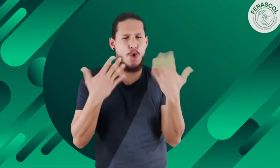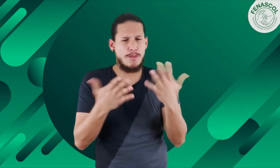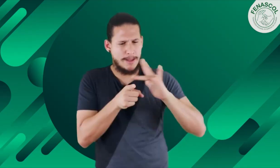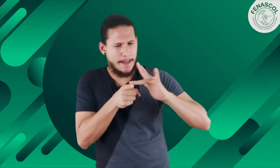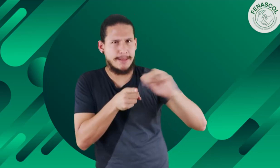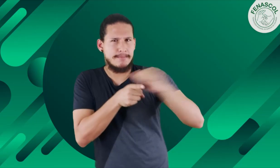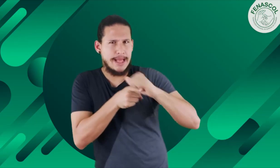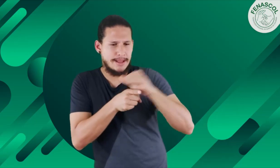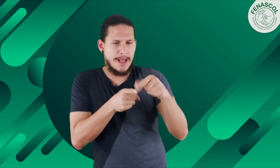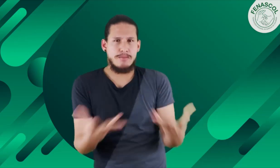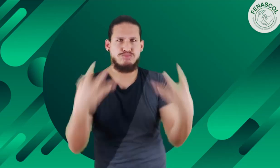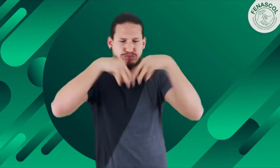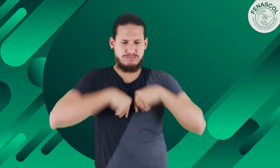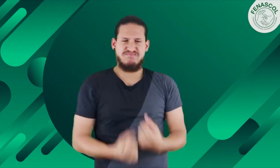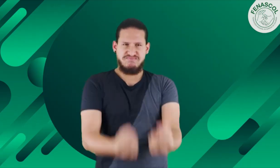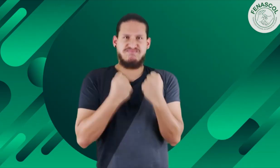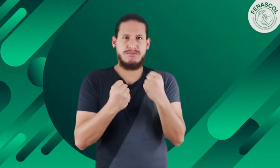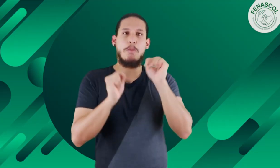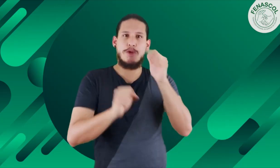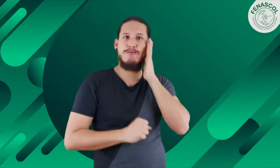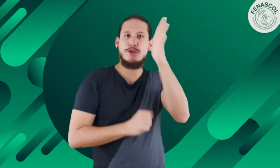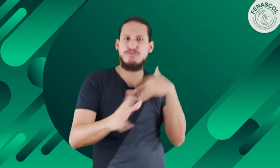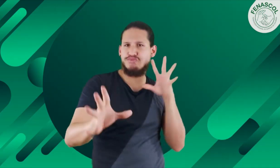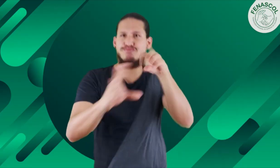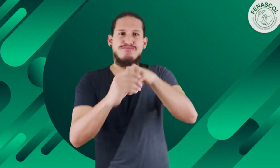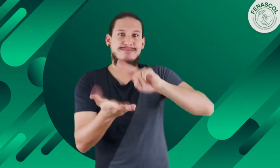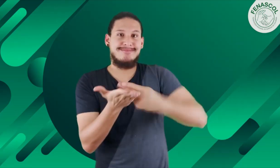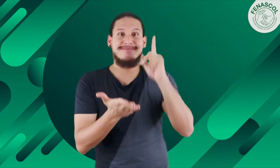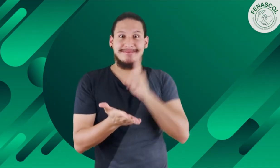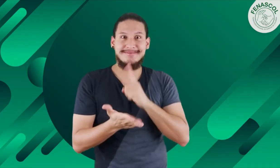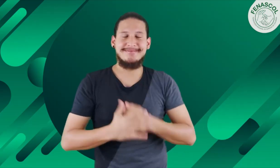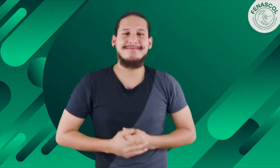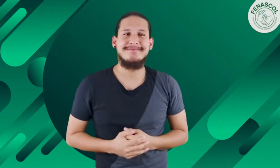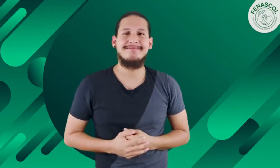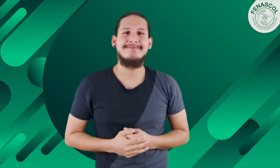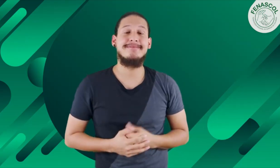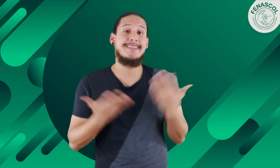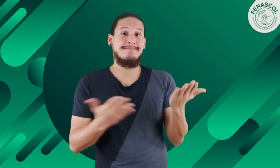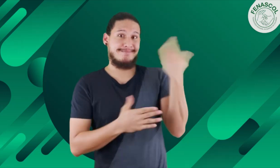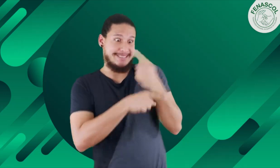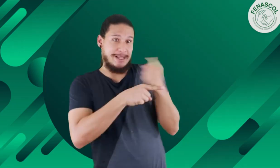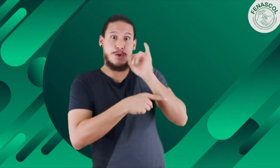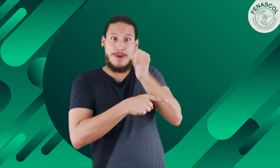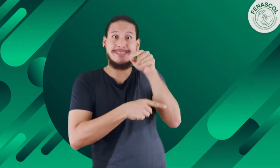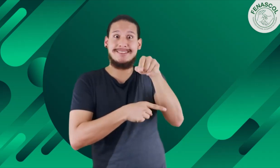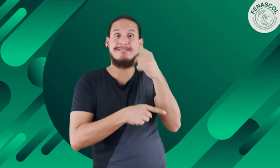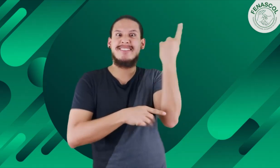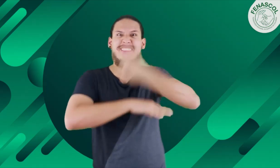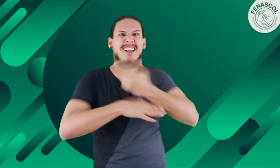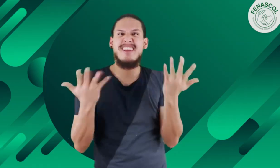ser comprometidos y practicar siempre para ofrecer un mejor servicio. Durante la primera sesión del jueves,